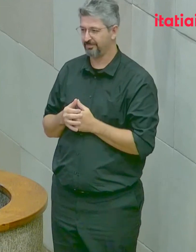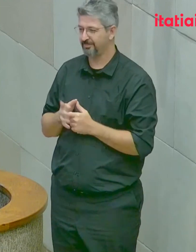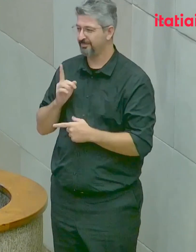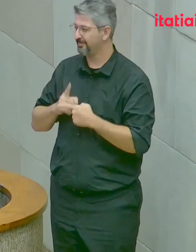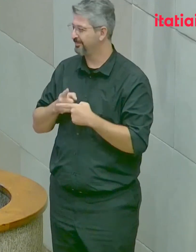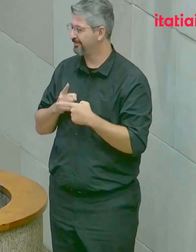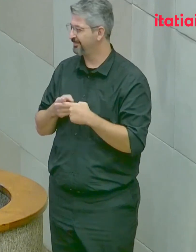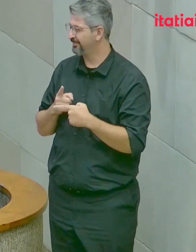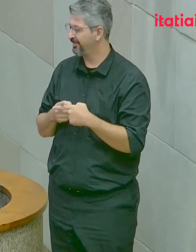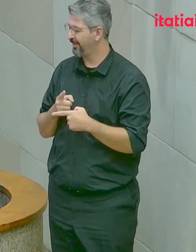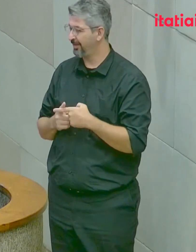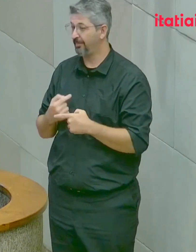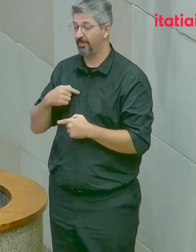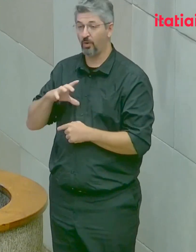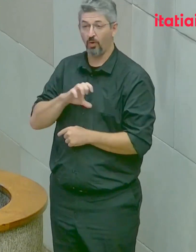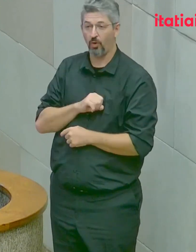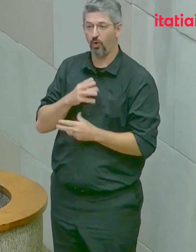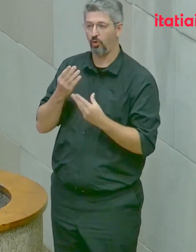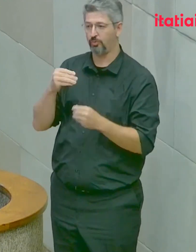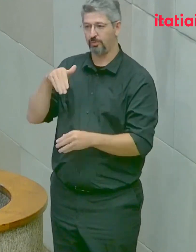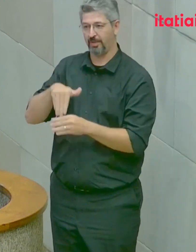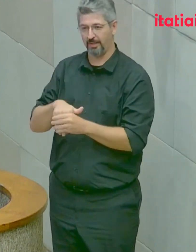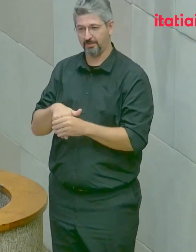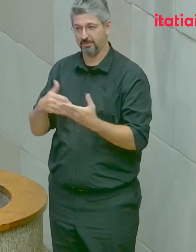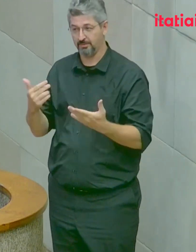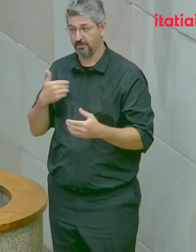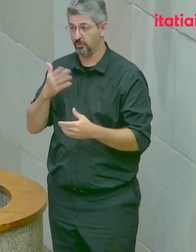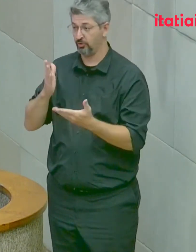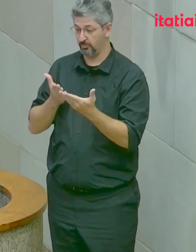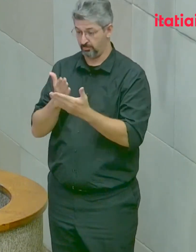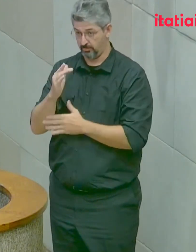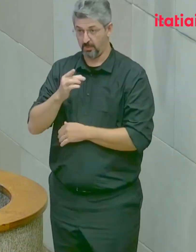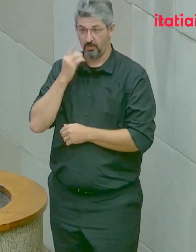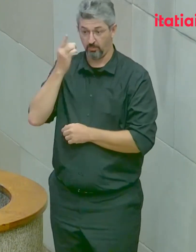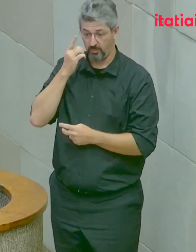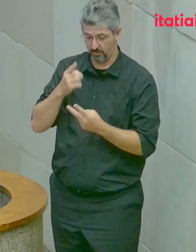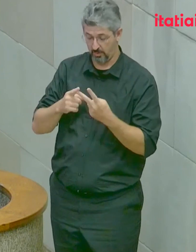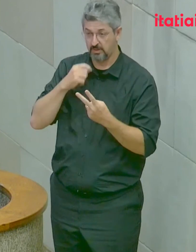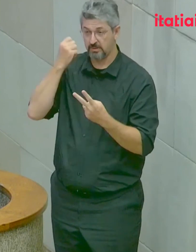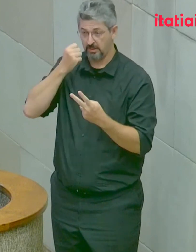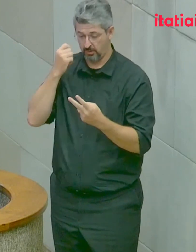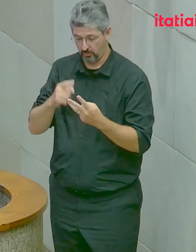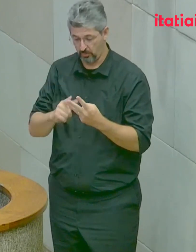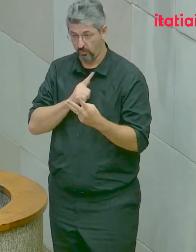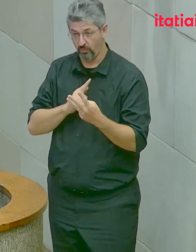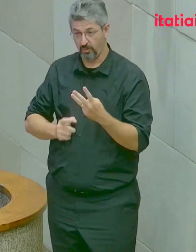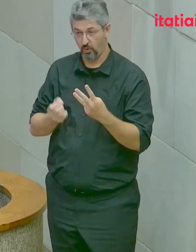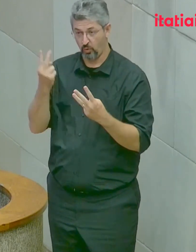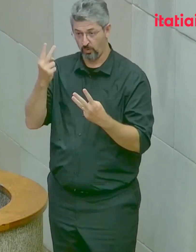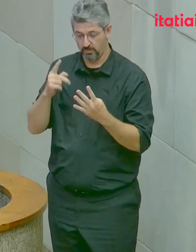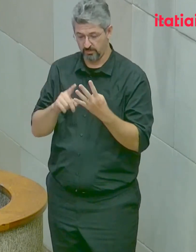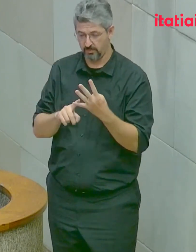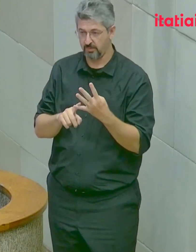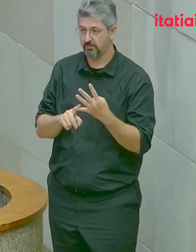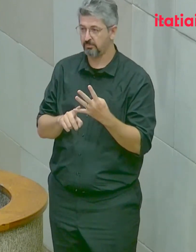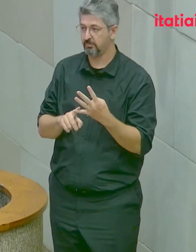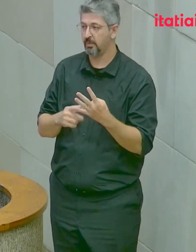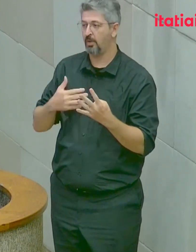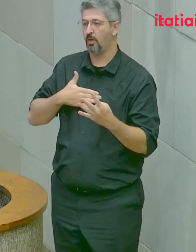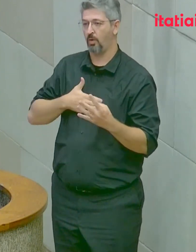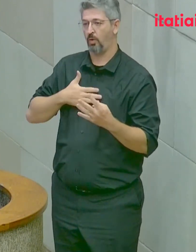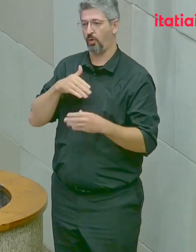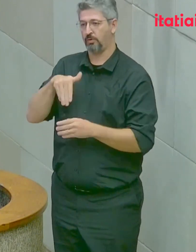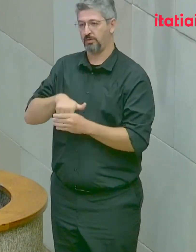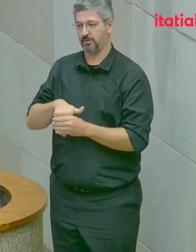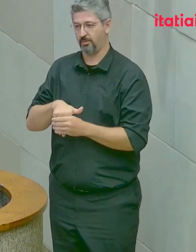Porque eu gosto muito de eleições. Eu já fui eleito deputado, senador, governador, duas vezes. Gosto muito de